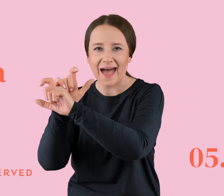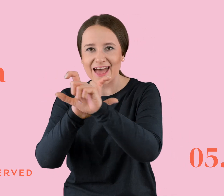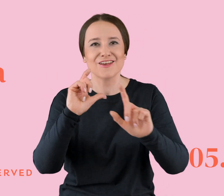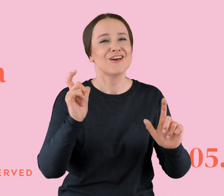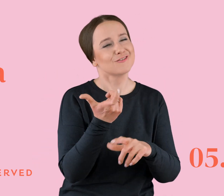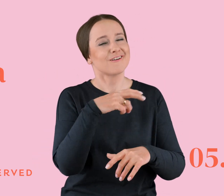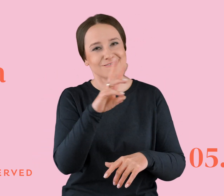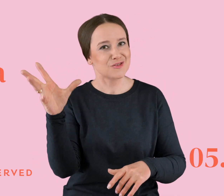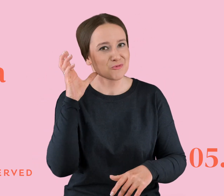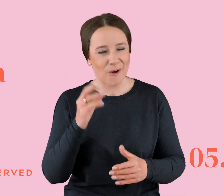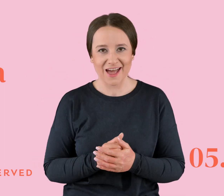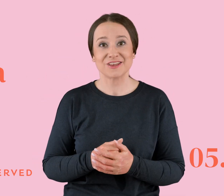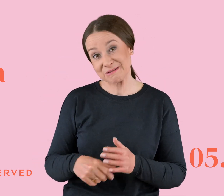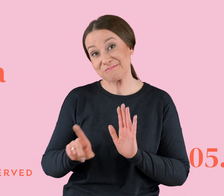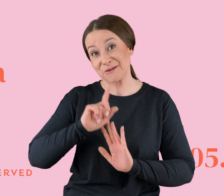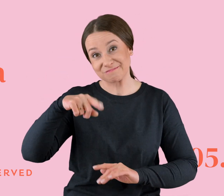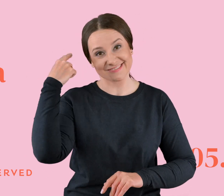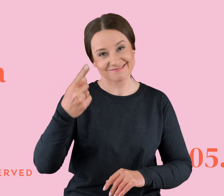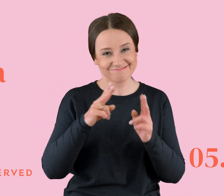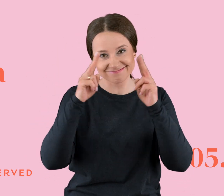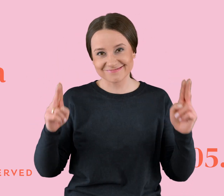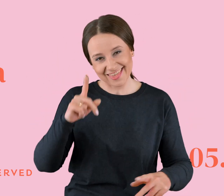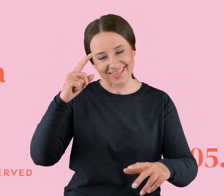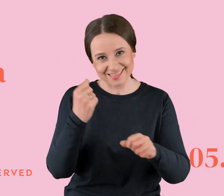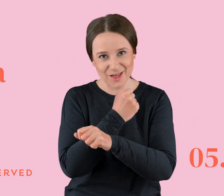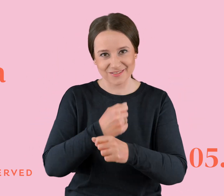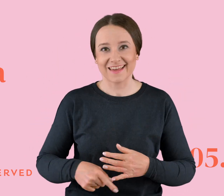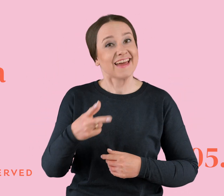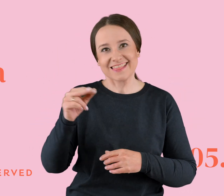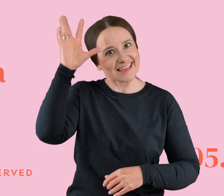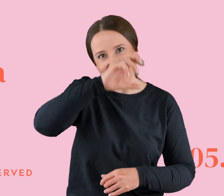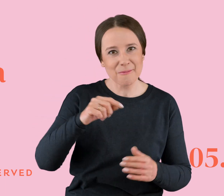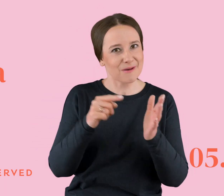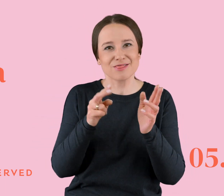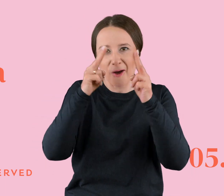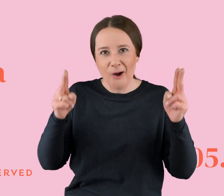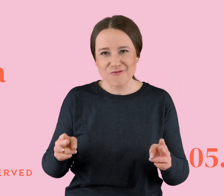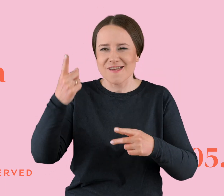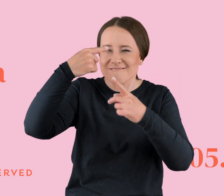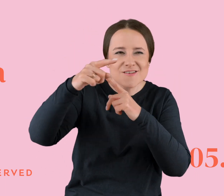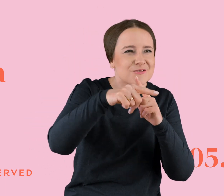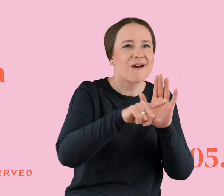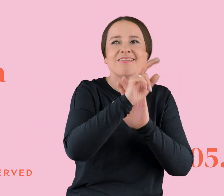słuchacie. No i do usłyszenia w następnym odcinku Idiotek. I nie zapomnijcie wysłać tego odcinka każdemu, komu się może on przydać.